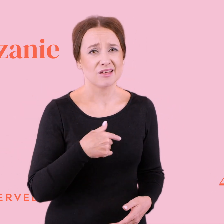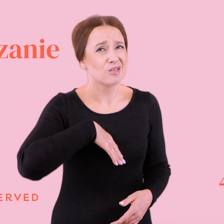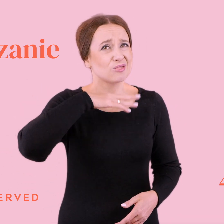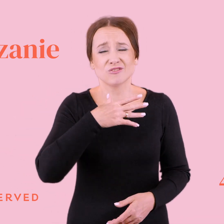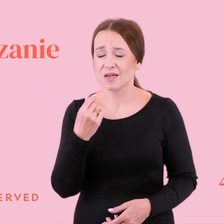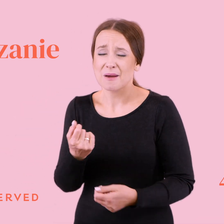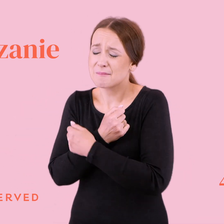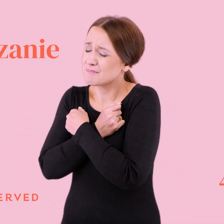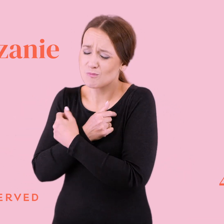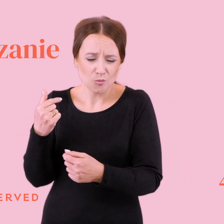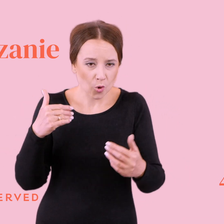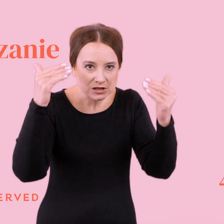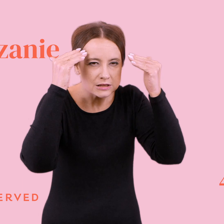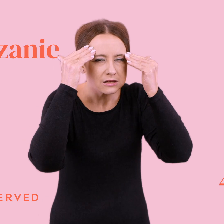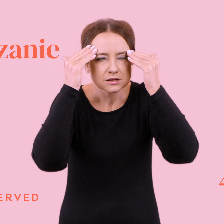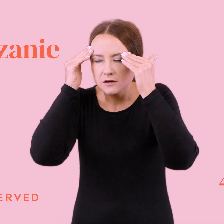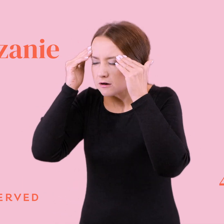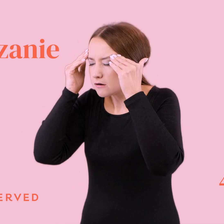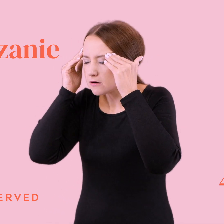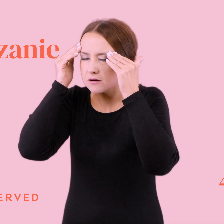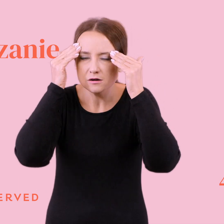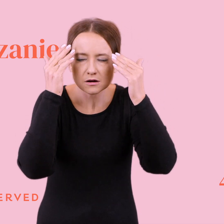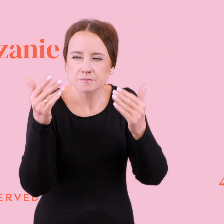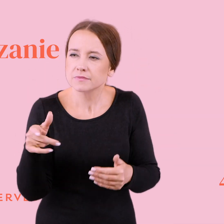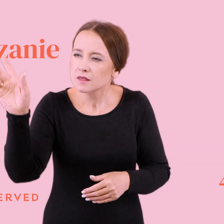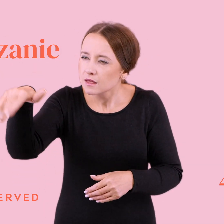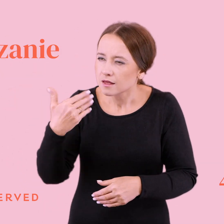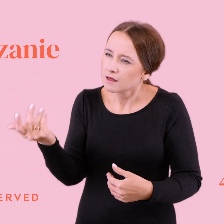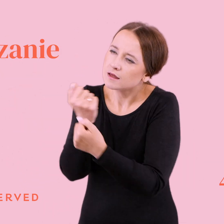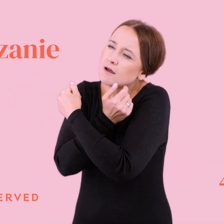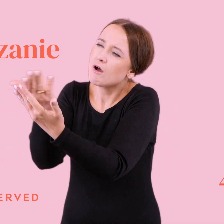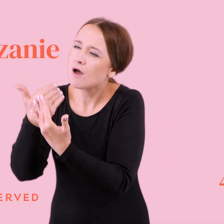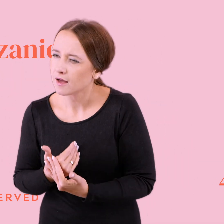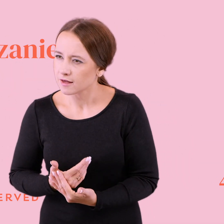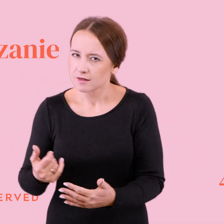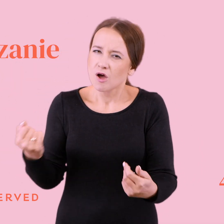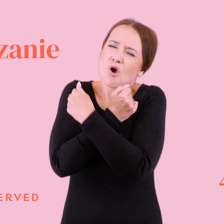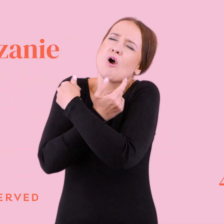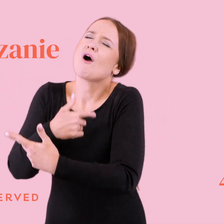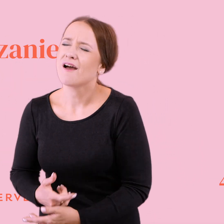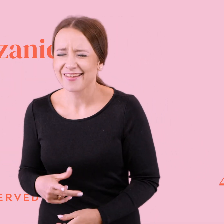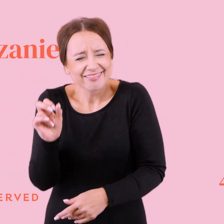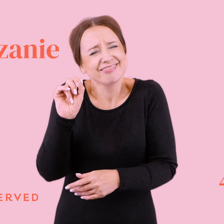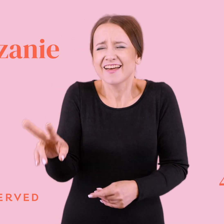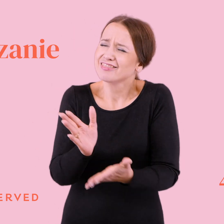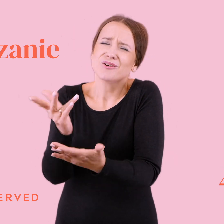musi być w moim umyśle. Skarbie, kochaj mnie. Po prostu mnie kochaj. Tak, tylko mnie kochaj.